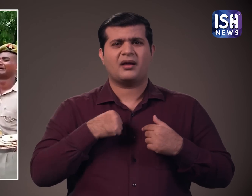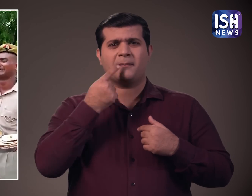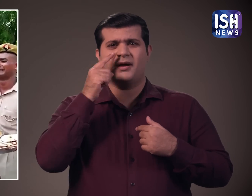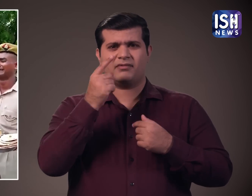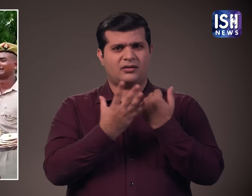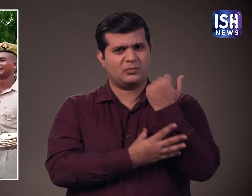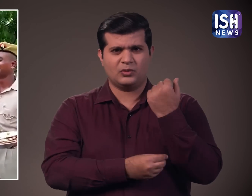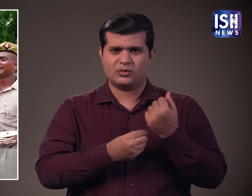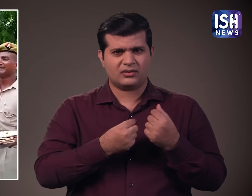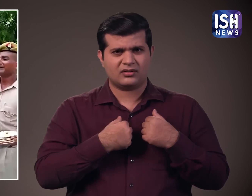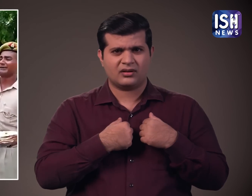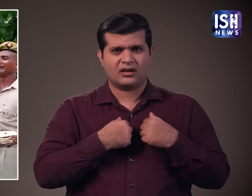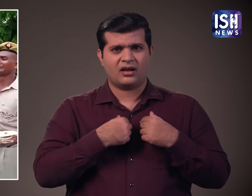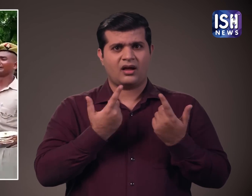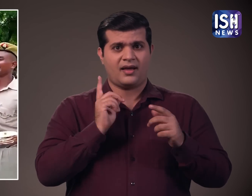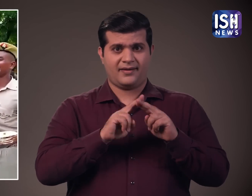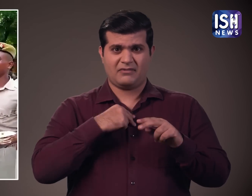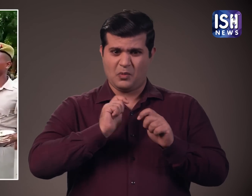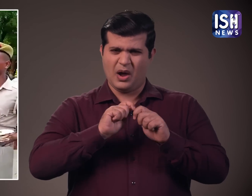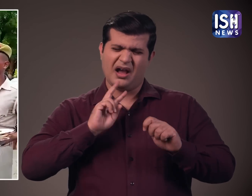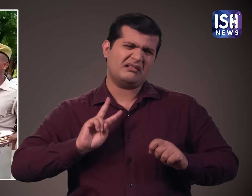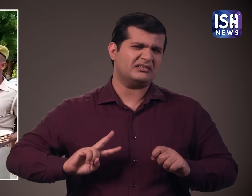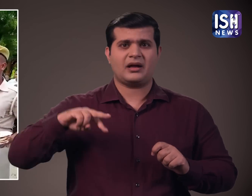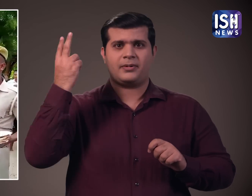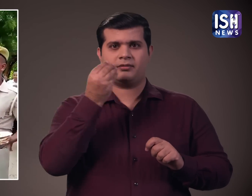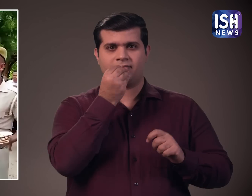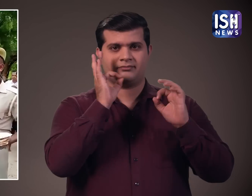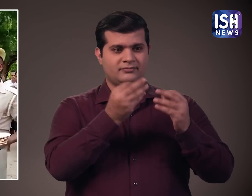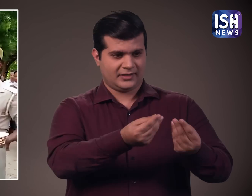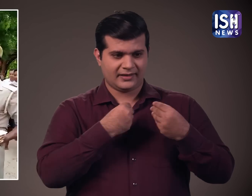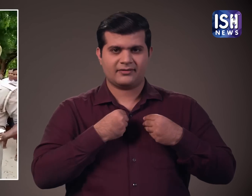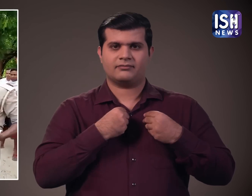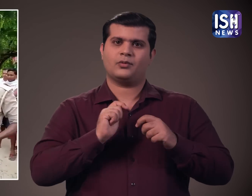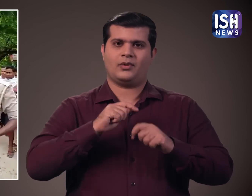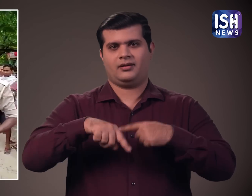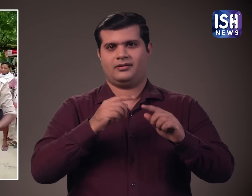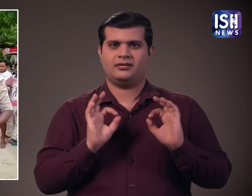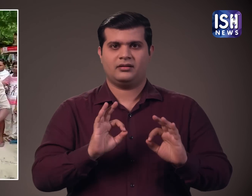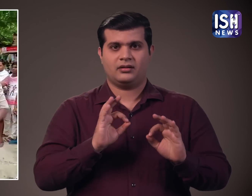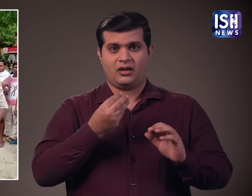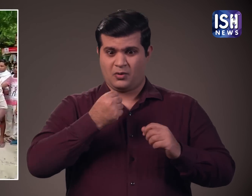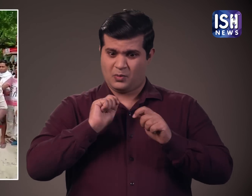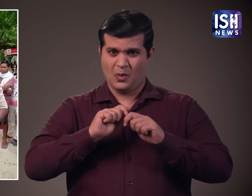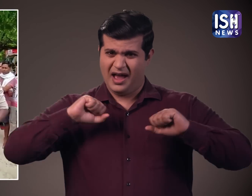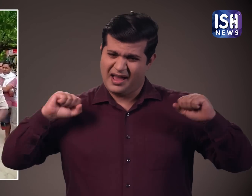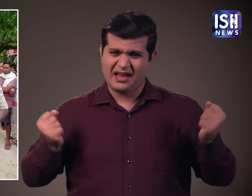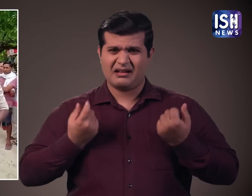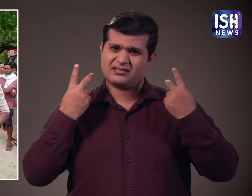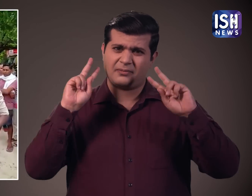मेरे माता पिता गरीब है, अगर हमें उचित भोजन दिया जाए तो हम अच्छा काम कर सकते है अपनी मेहनत के लिए